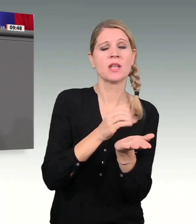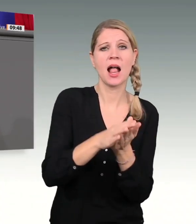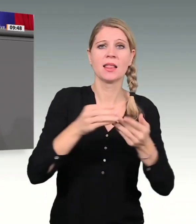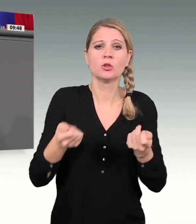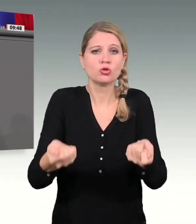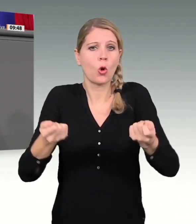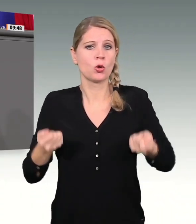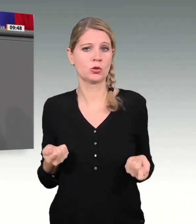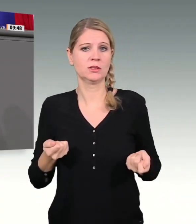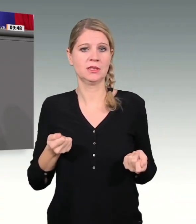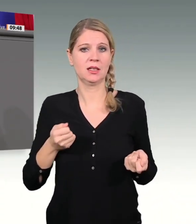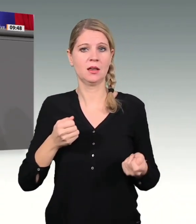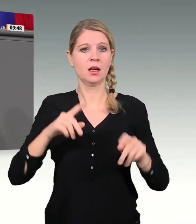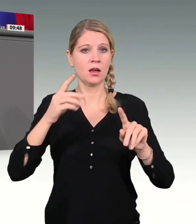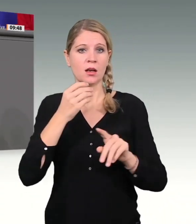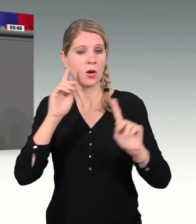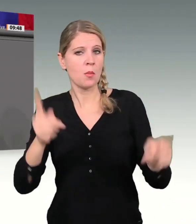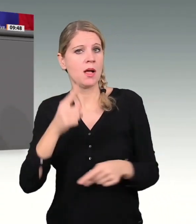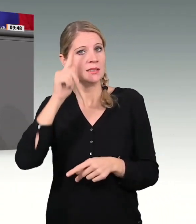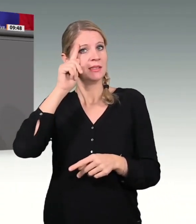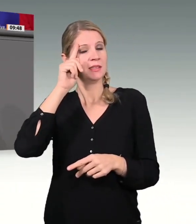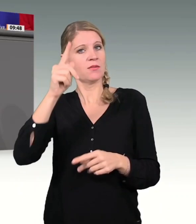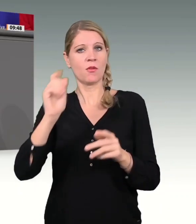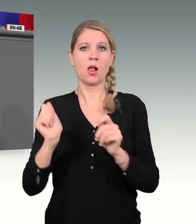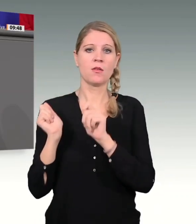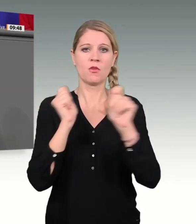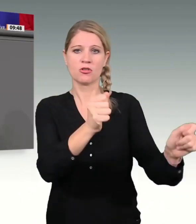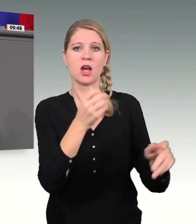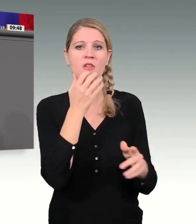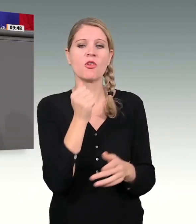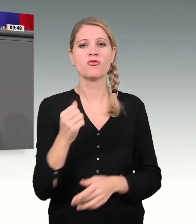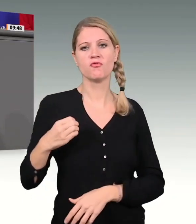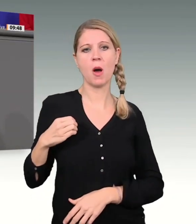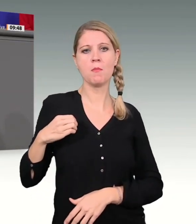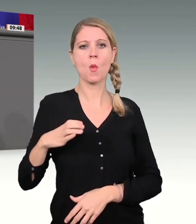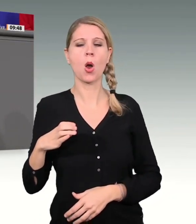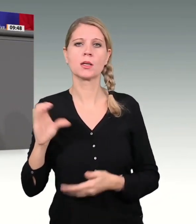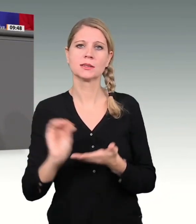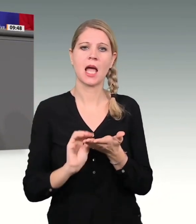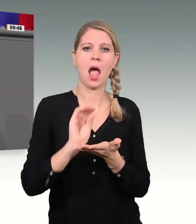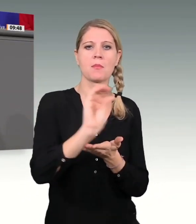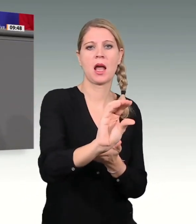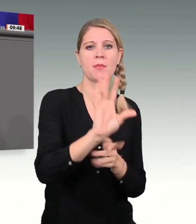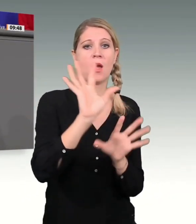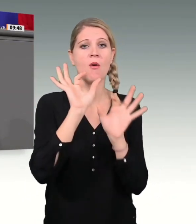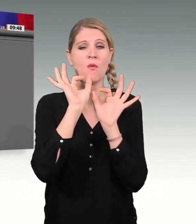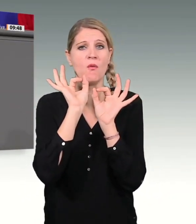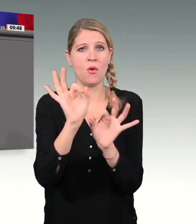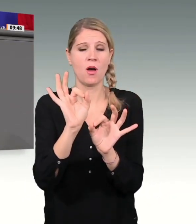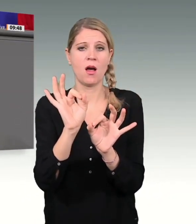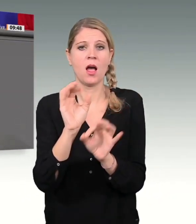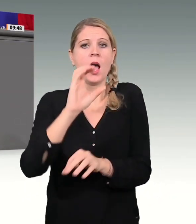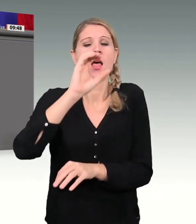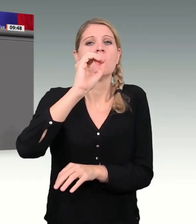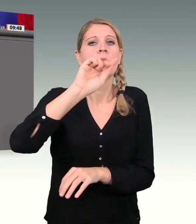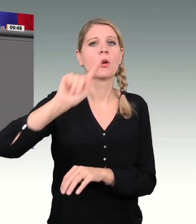Vermögensabgabe für das Reichste 0,7 Prozent. Ich wiederhole 0,7 Prozent der Bevölkerung in diesem Land. Da